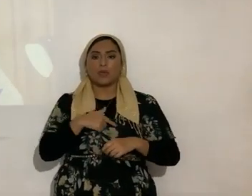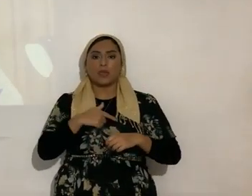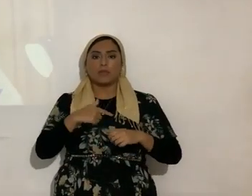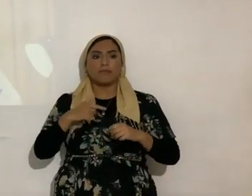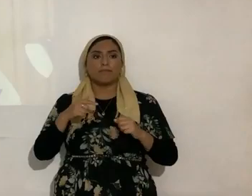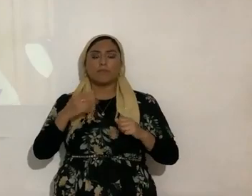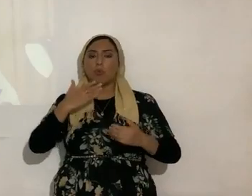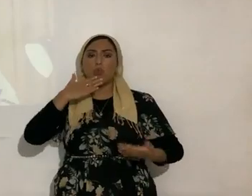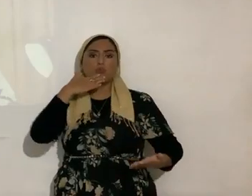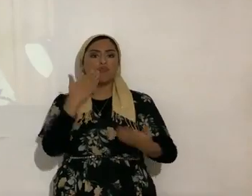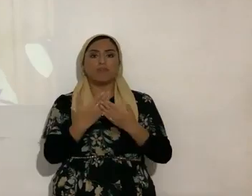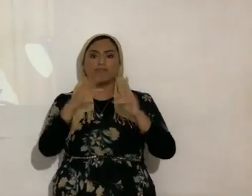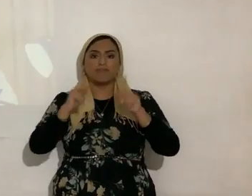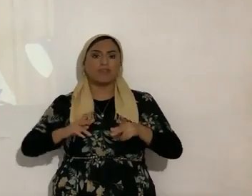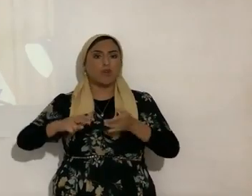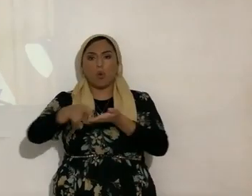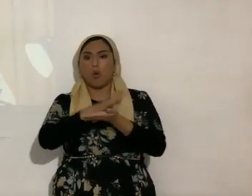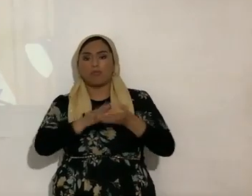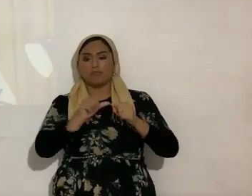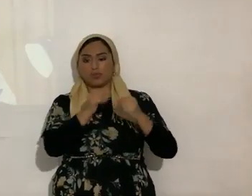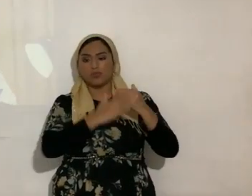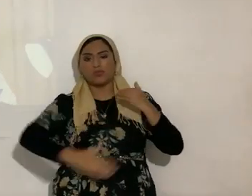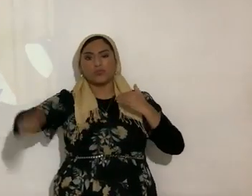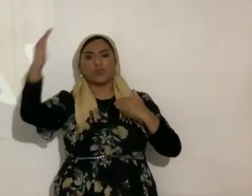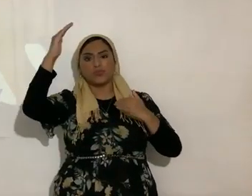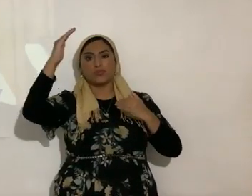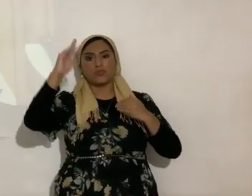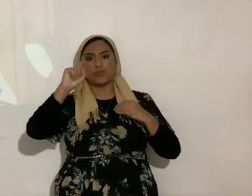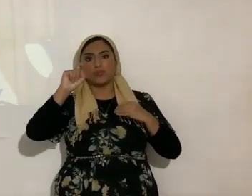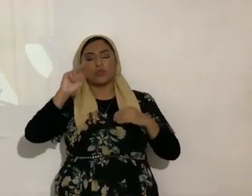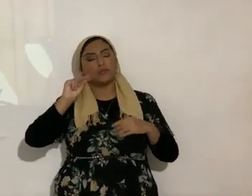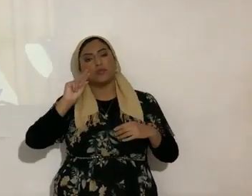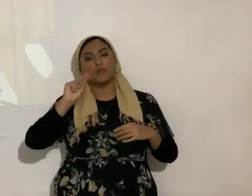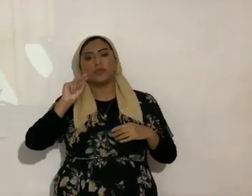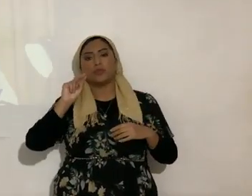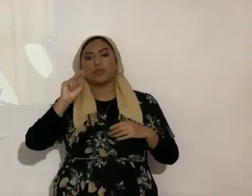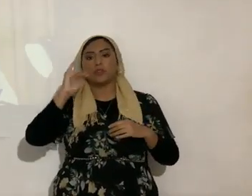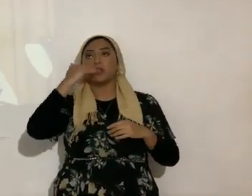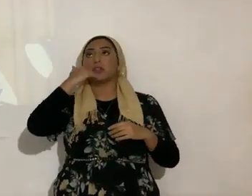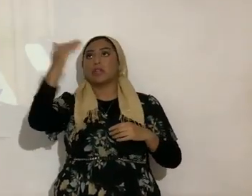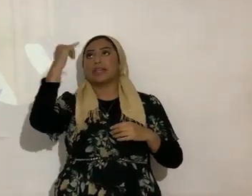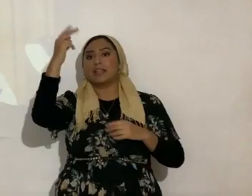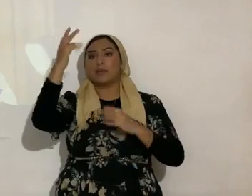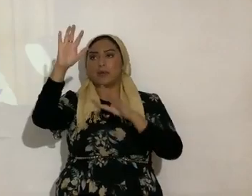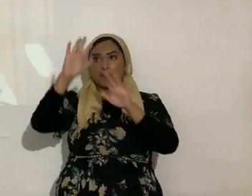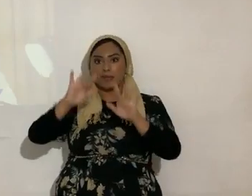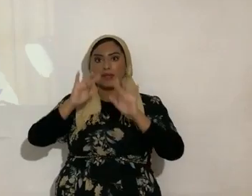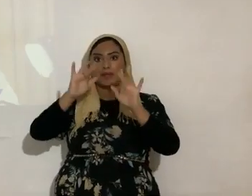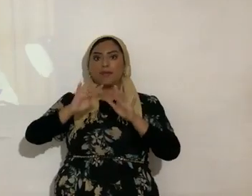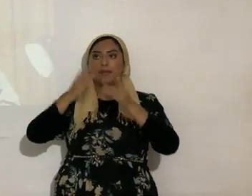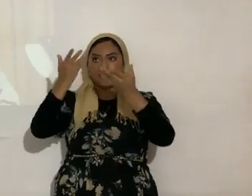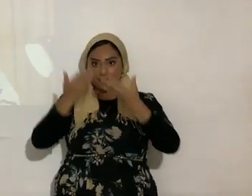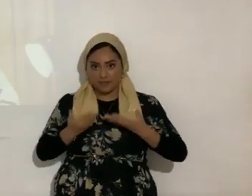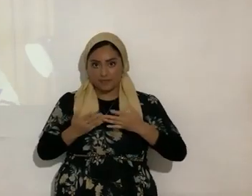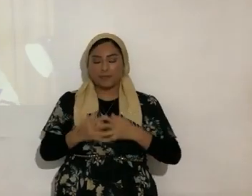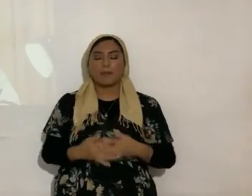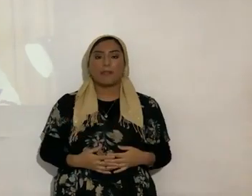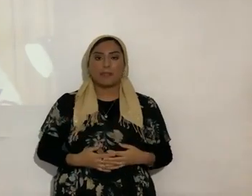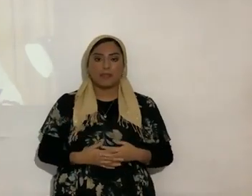su sangre bendita merecíamos eso no eso es gracia y es algo que quiero llegar en este tema entonces